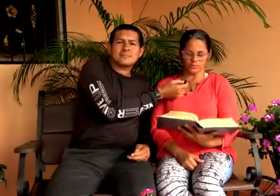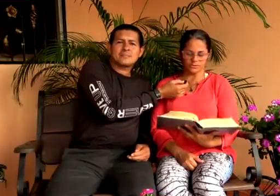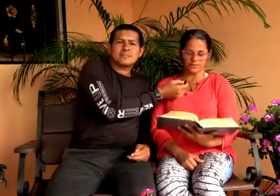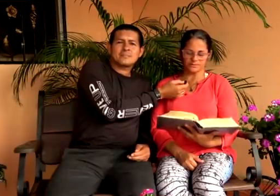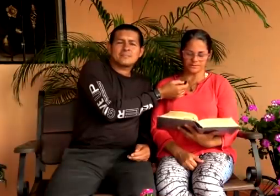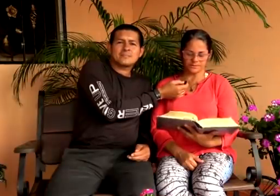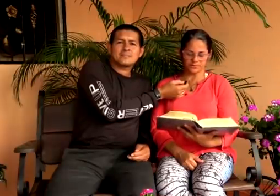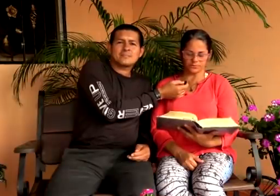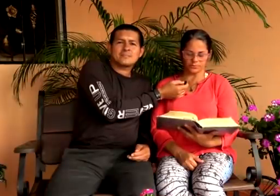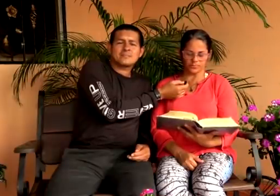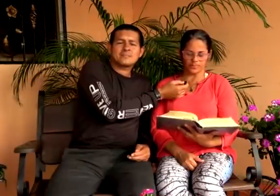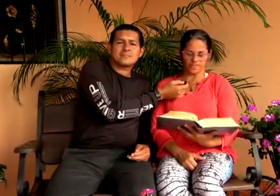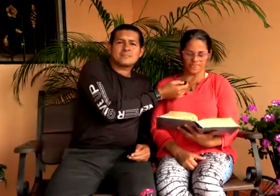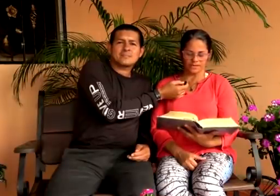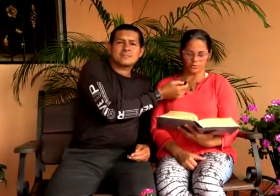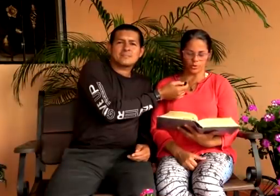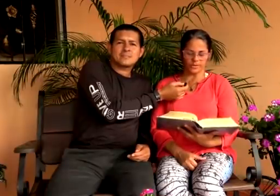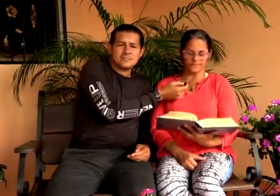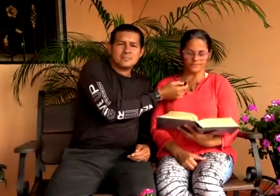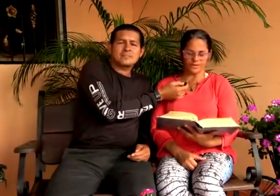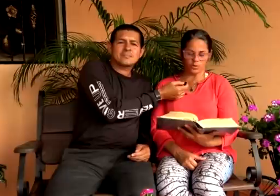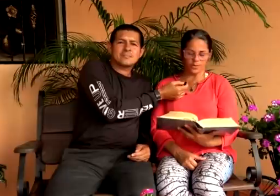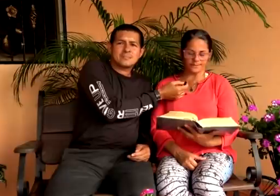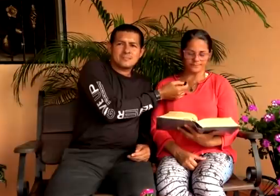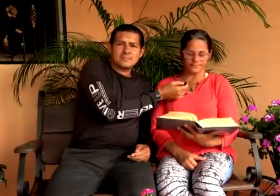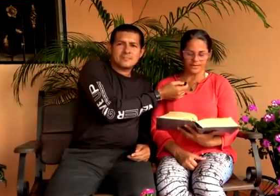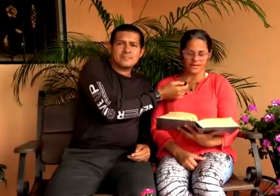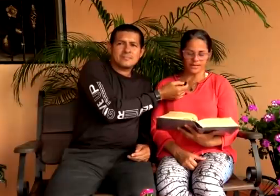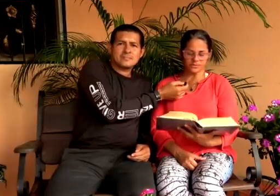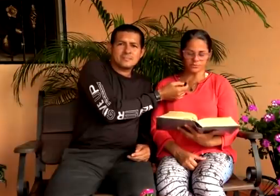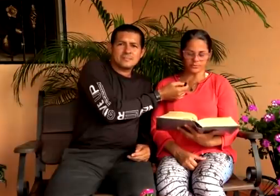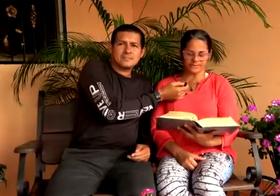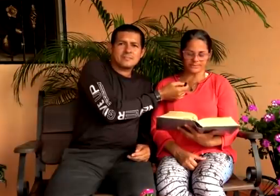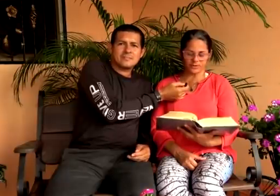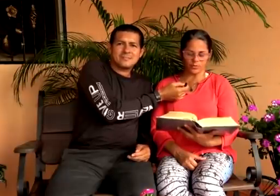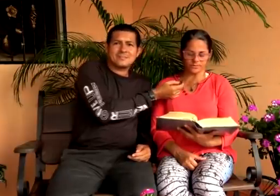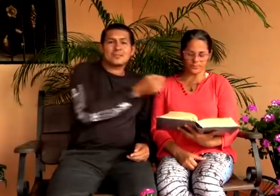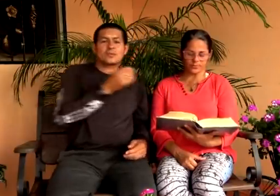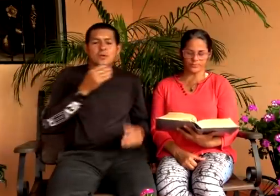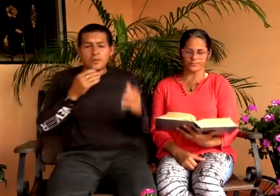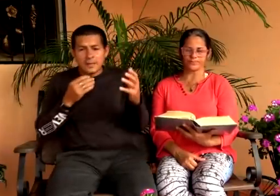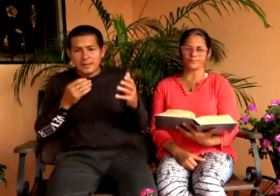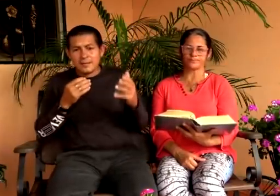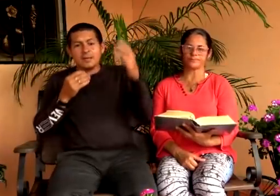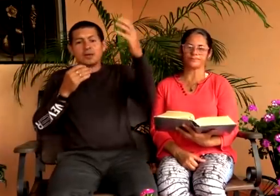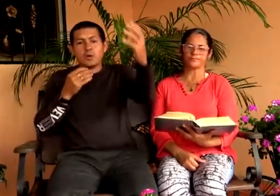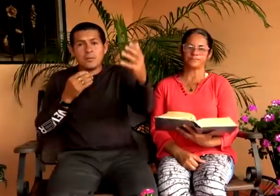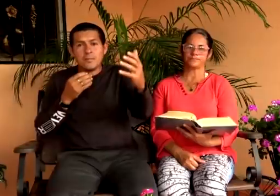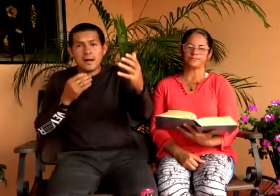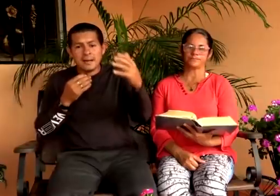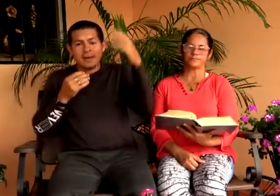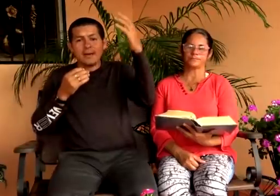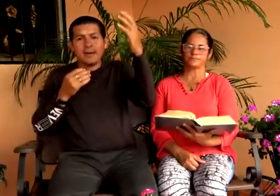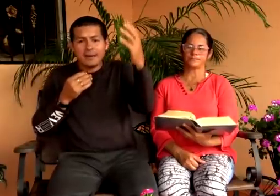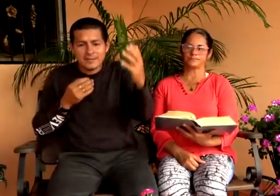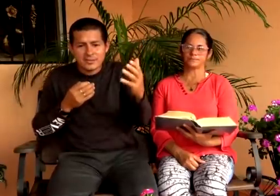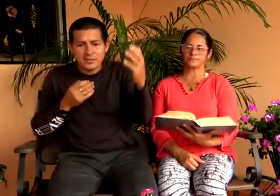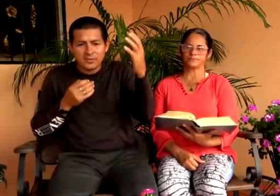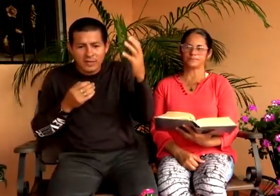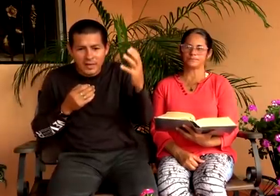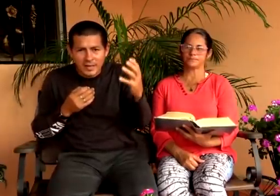discípulos diciendo, tomen y coman, esto es mi cuerpo. Tomen, coman,